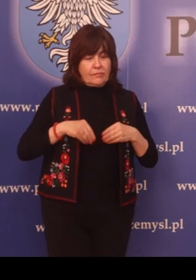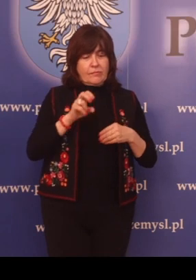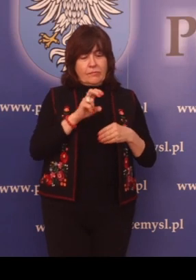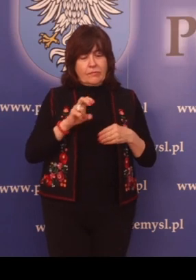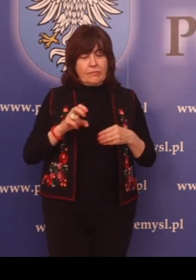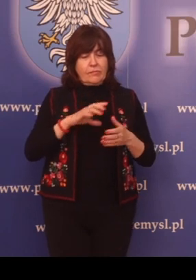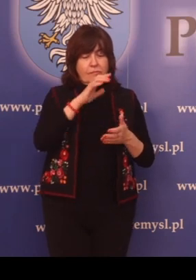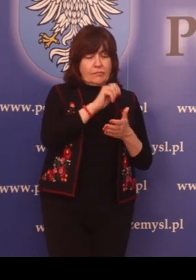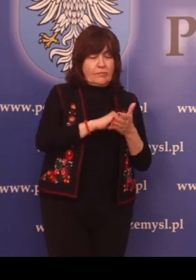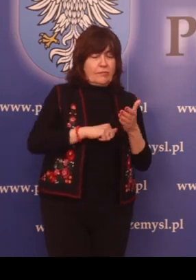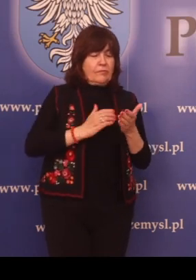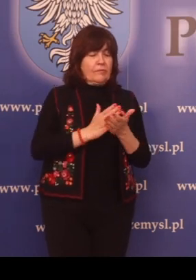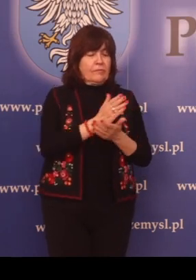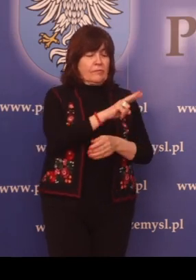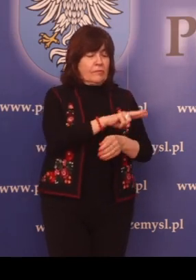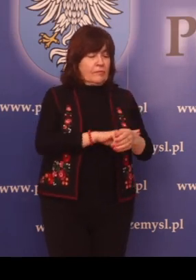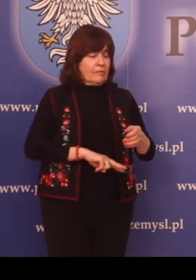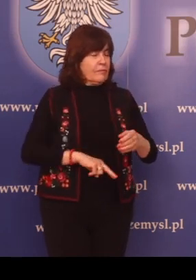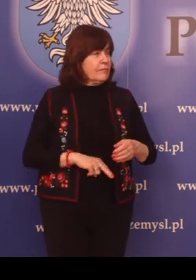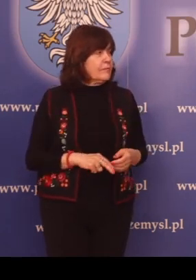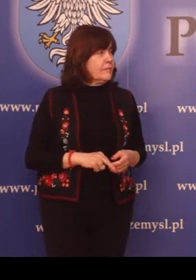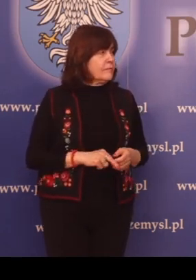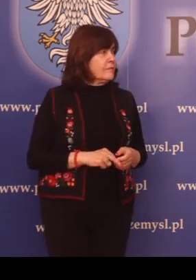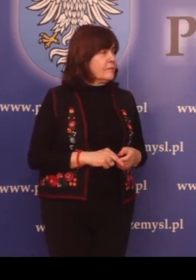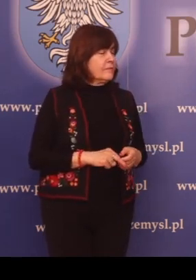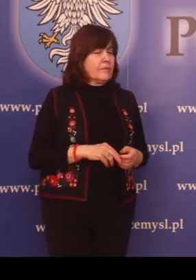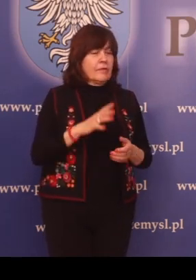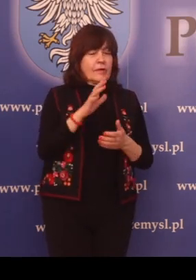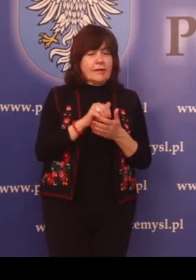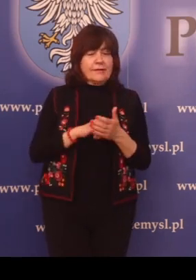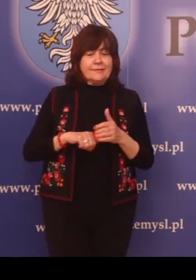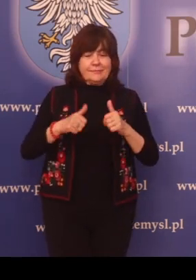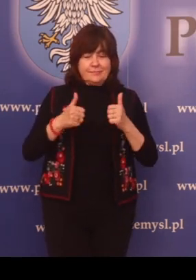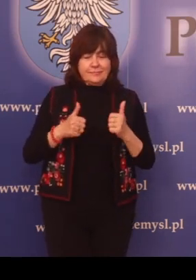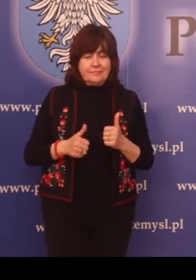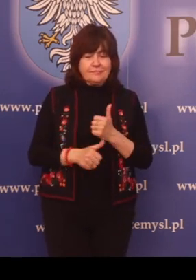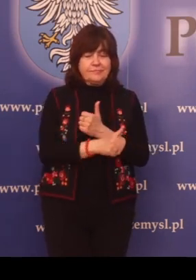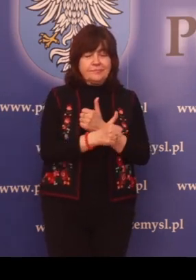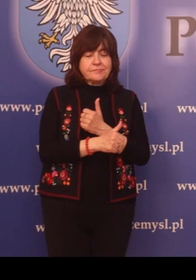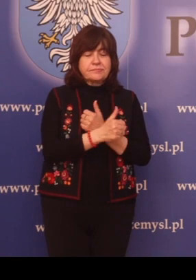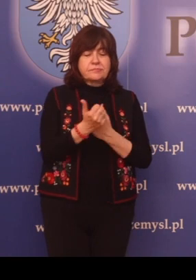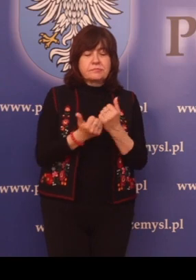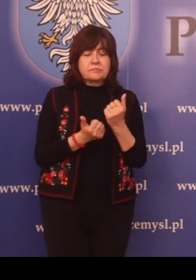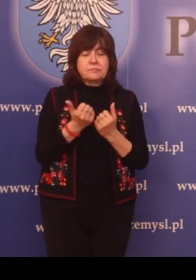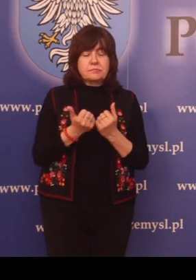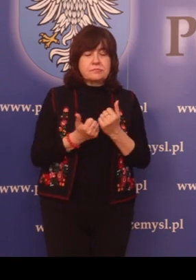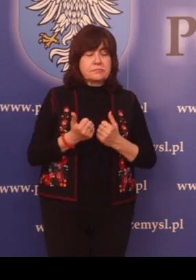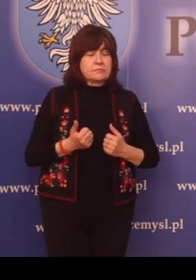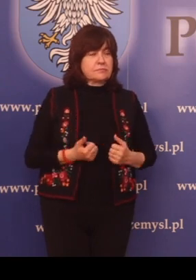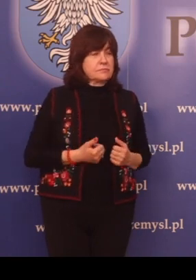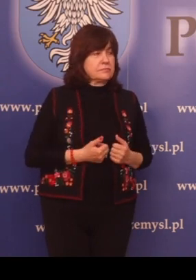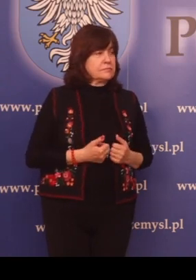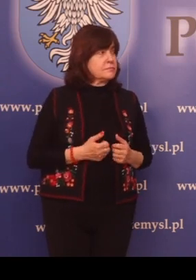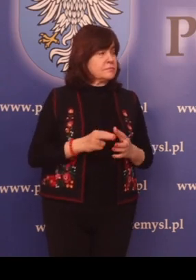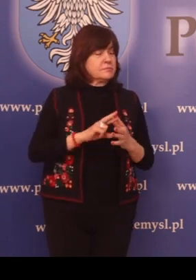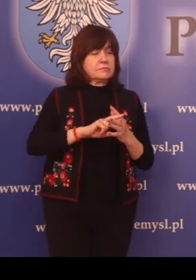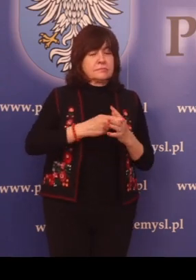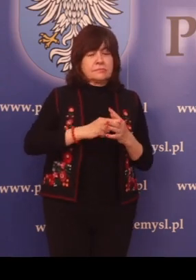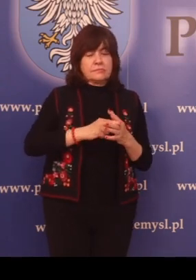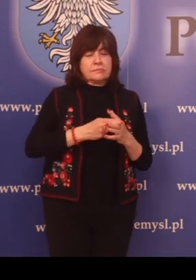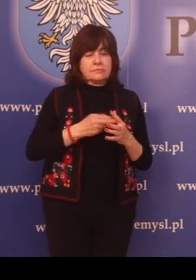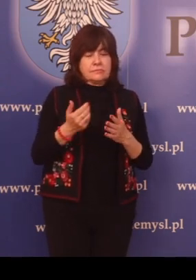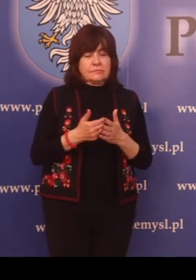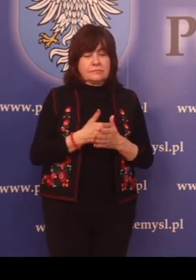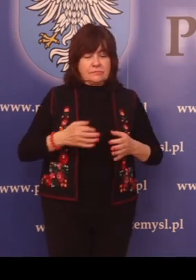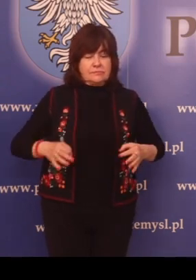zatrzymanego przez policję. Odbiór stałego dowodu rejestracyjnego. Rejestracja